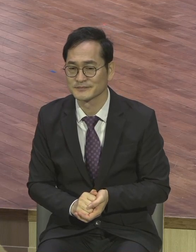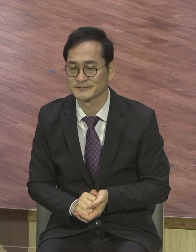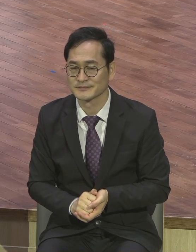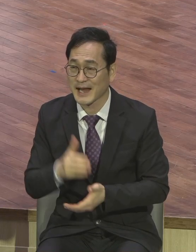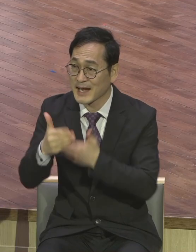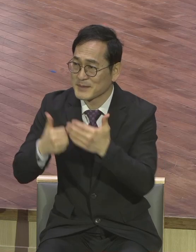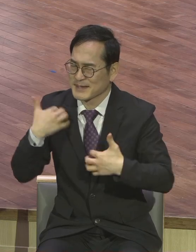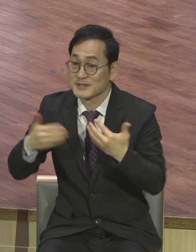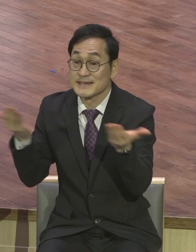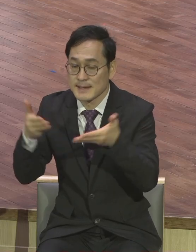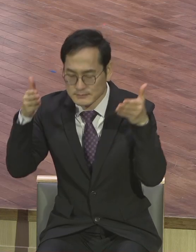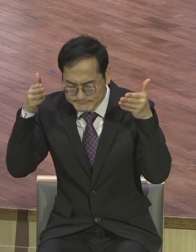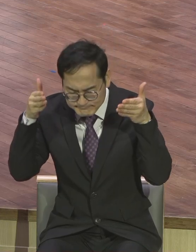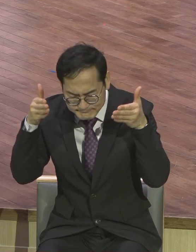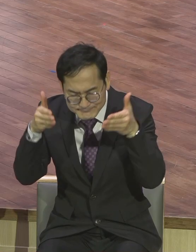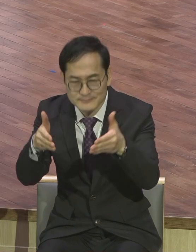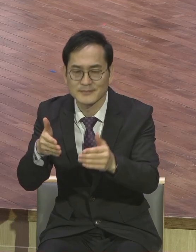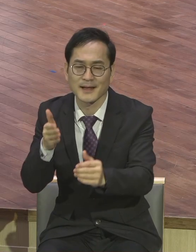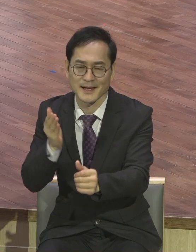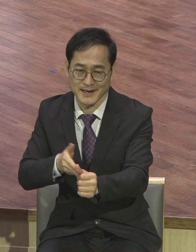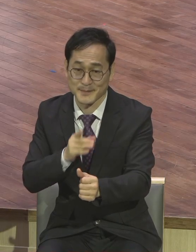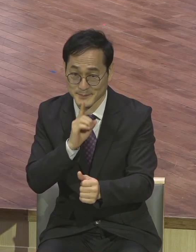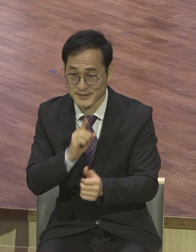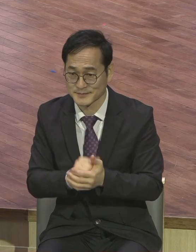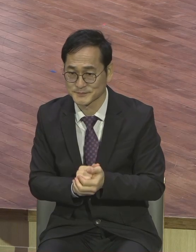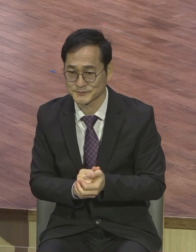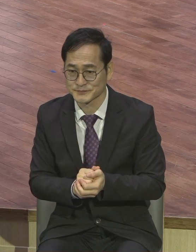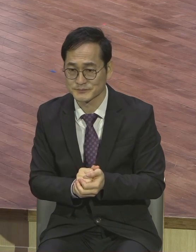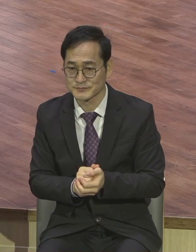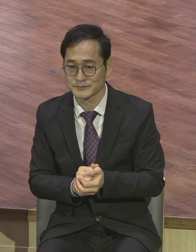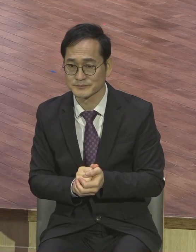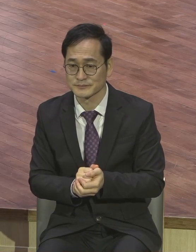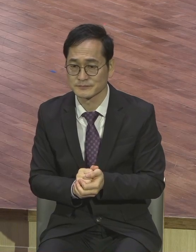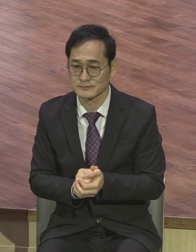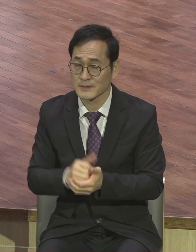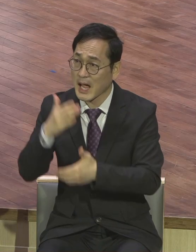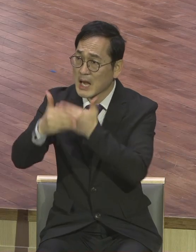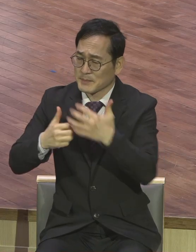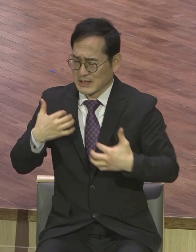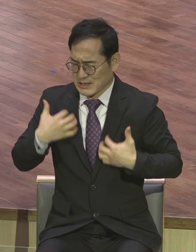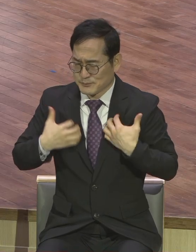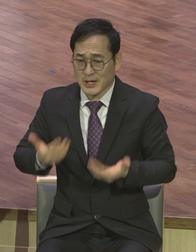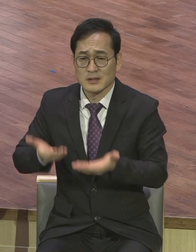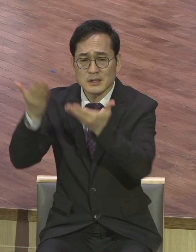어떤 삶을 살아야 성령을 기쁘시게 하는 것인가.